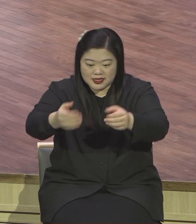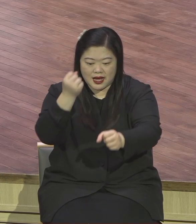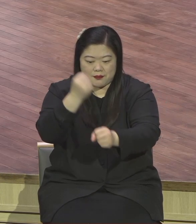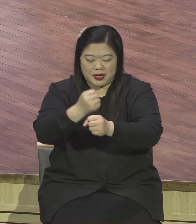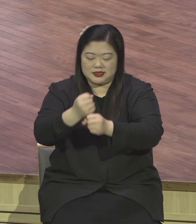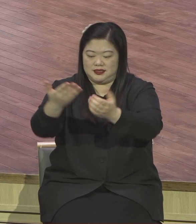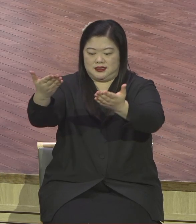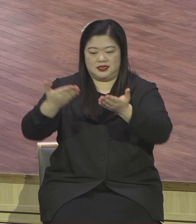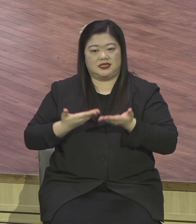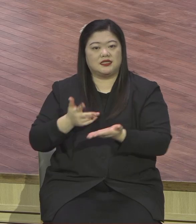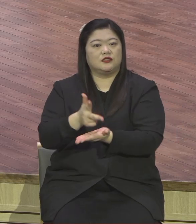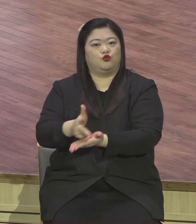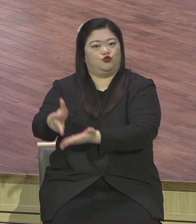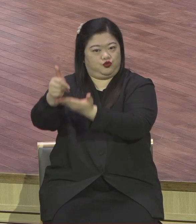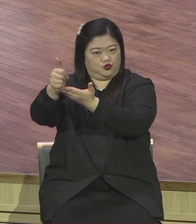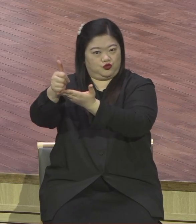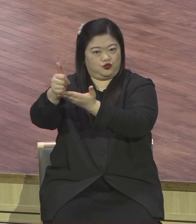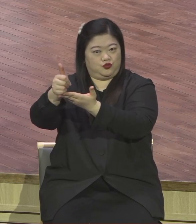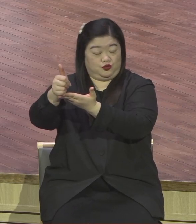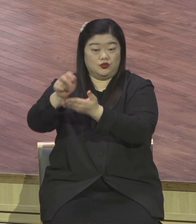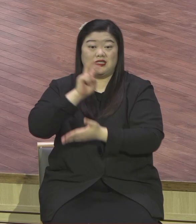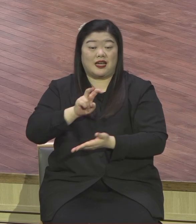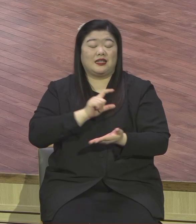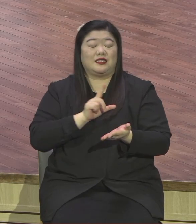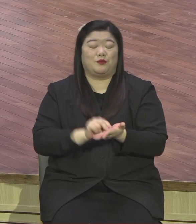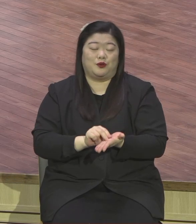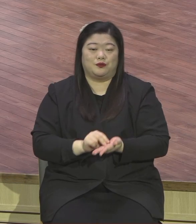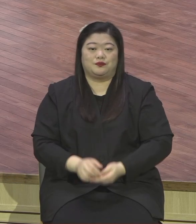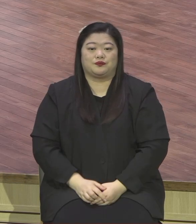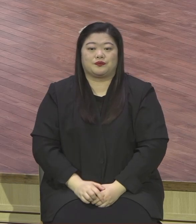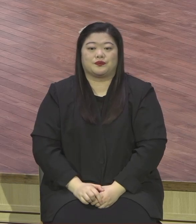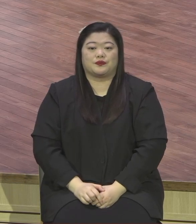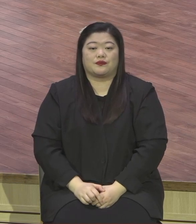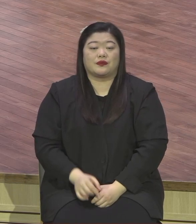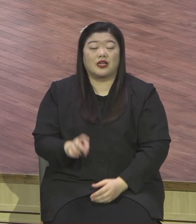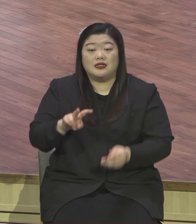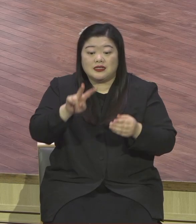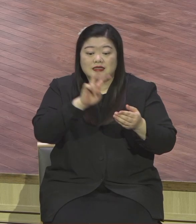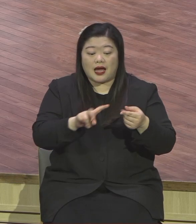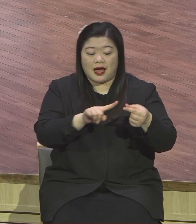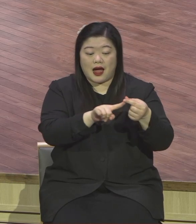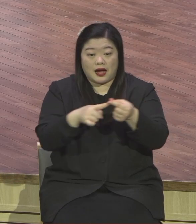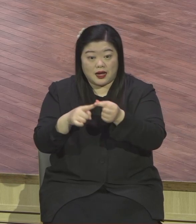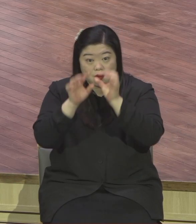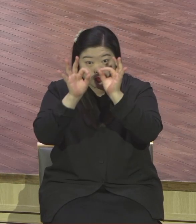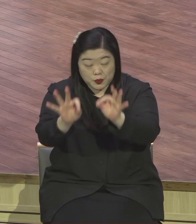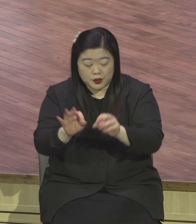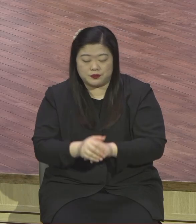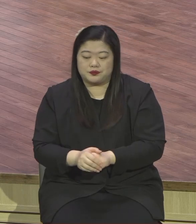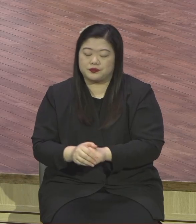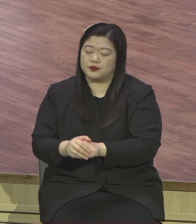만드시는 주 그 가사의 내용을 보면 우리가 경비하는 하나님께 어떤